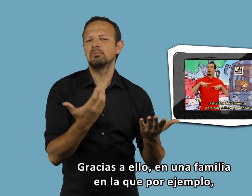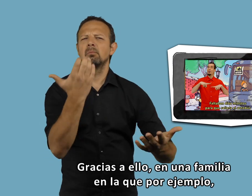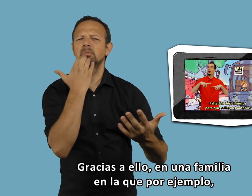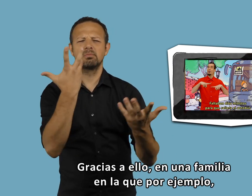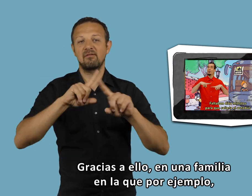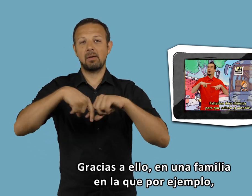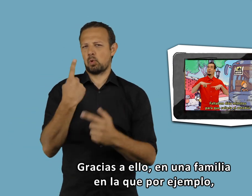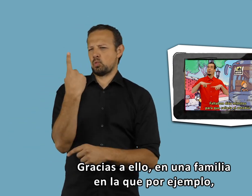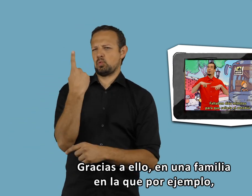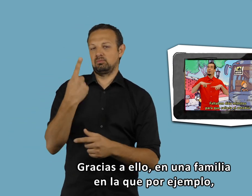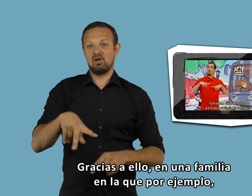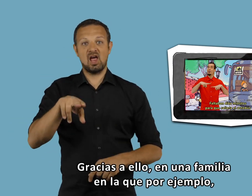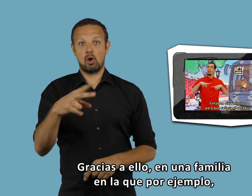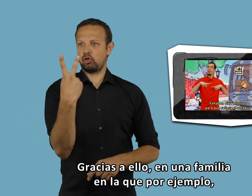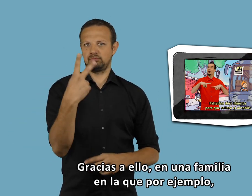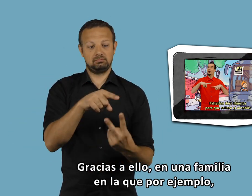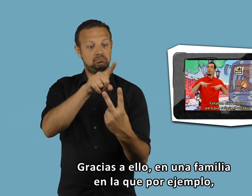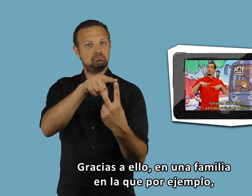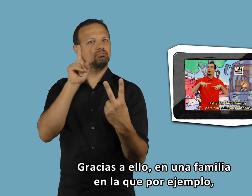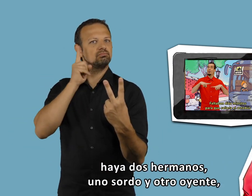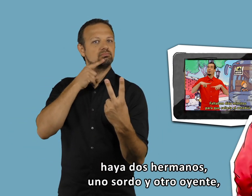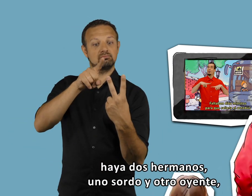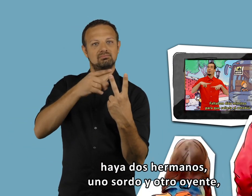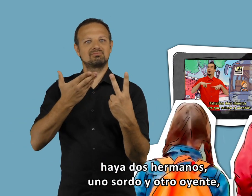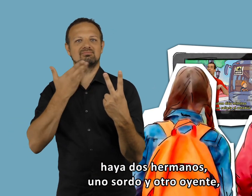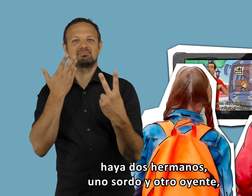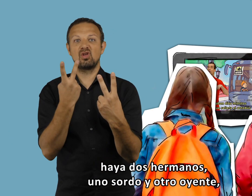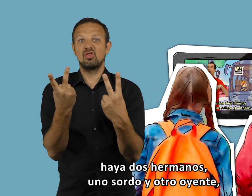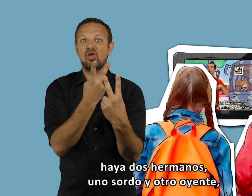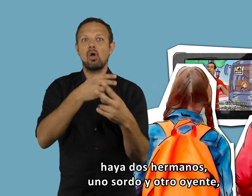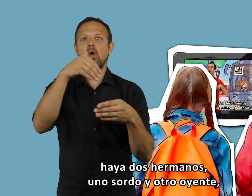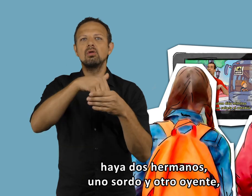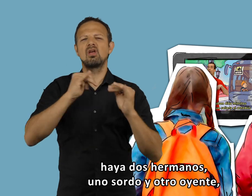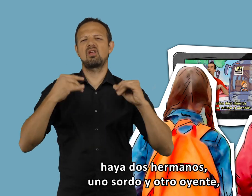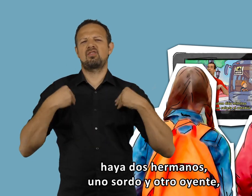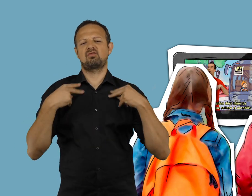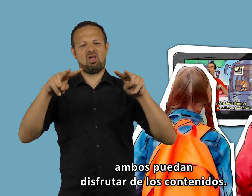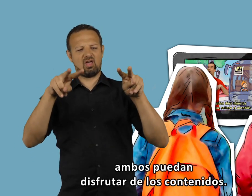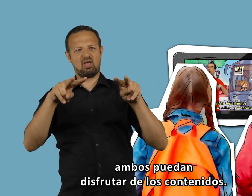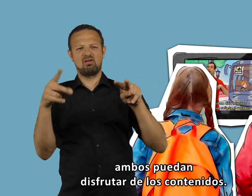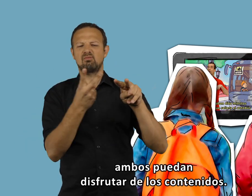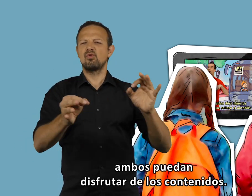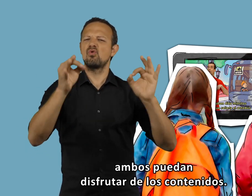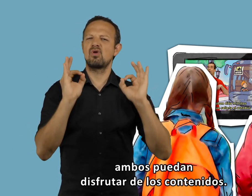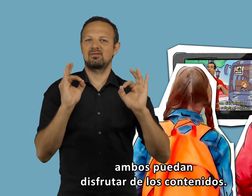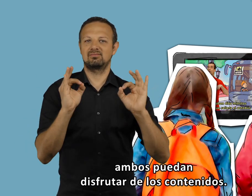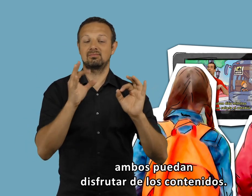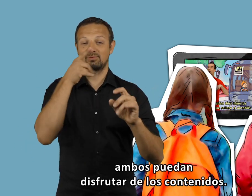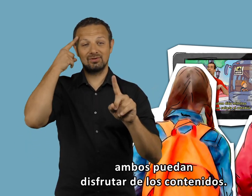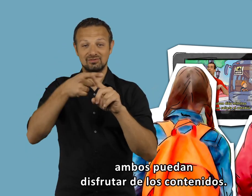Gracias a ello, en una familia en la que, por ejemplo, haya dos hermanos, uno sordo y otro oyente, ambos puedan disfrutar de los contenidos.